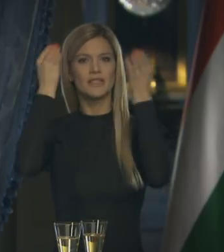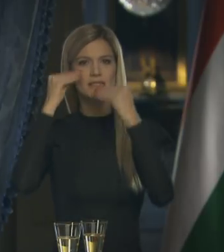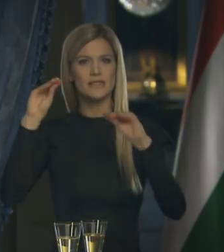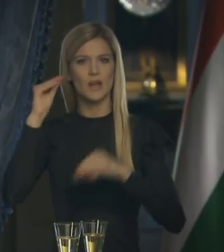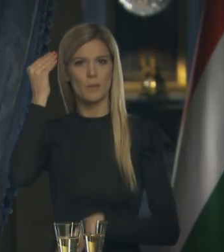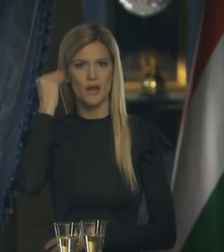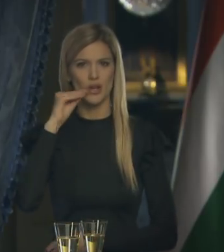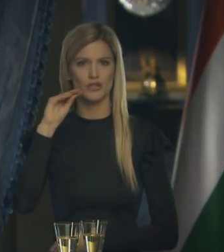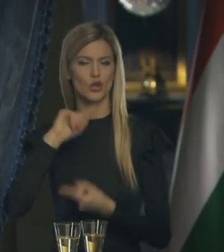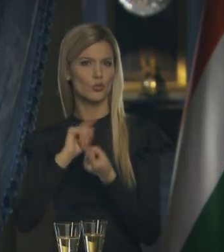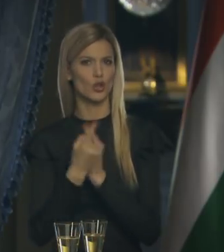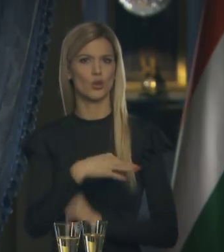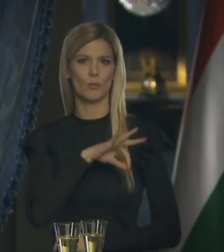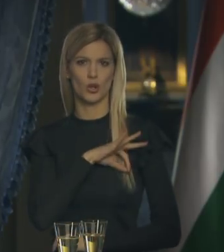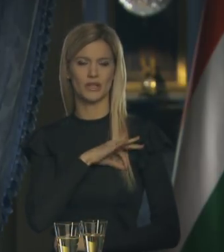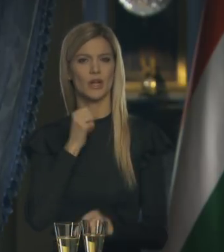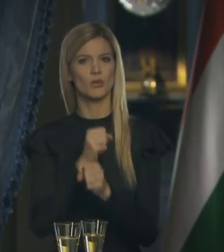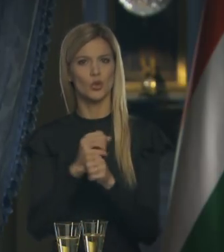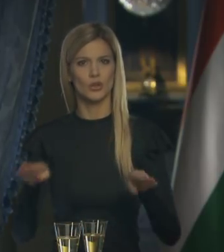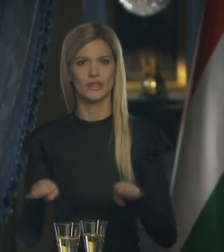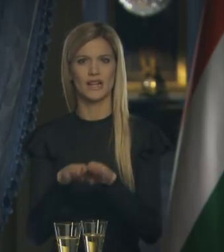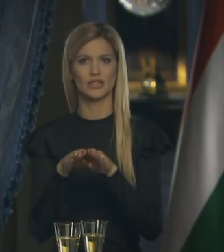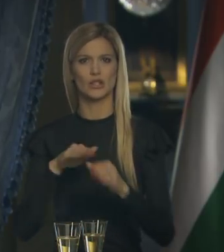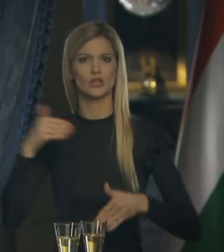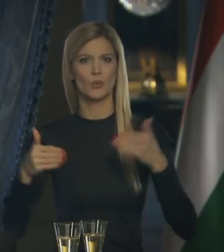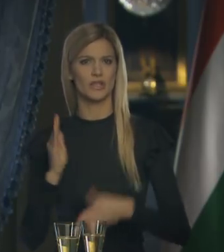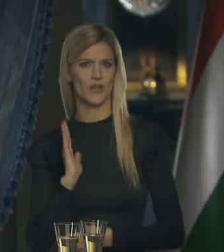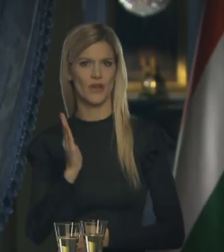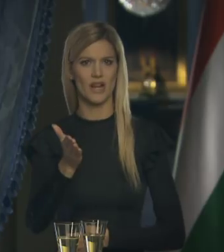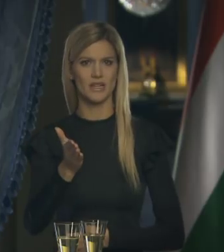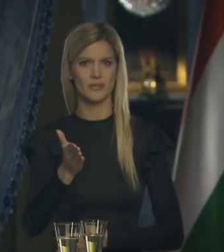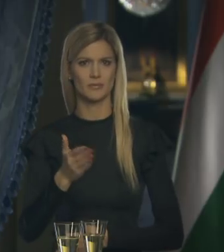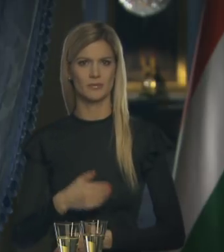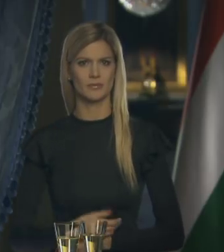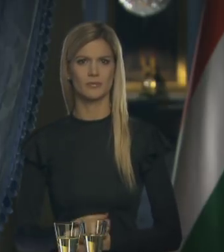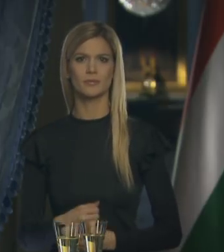Tisztelettel, megbecsüléssel fordulunk-e barátaink, munkatársaink, szomszédaink felé.